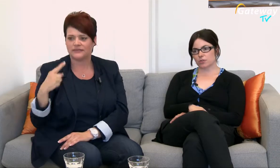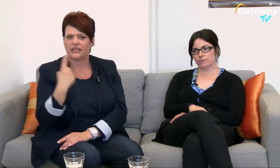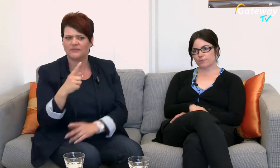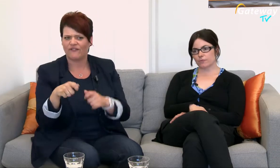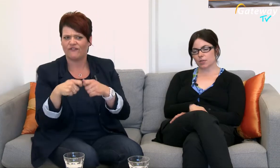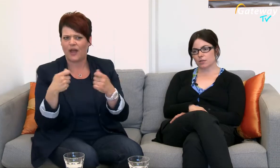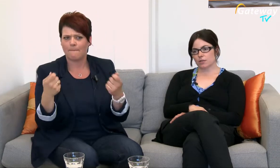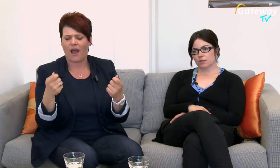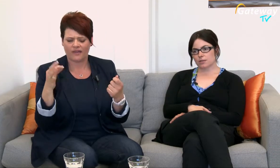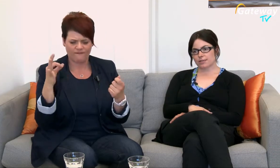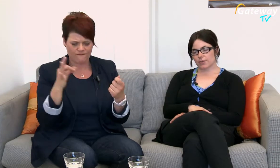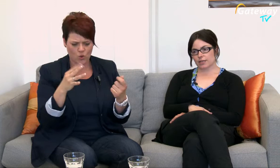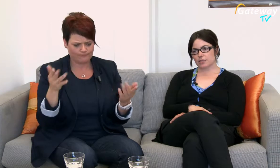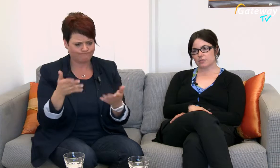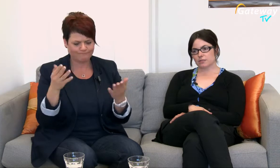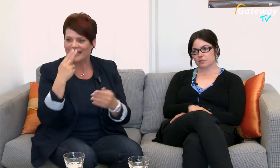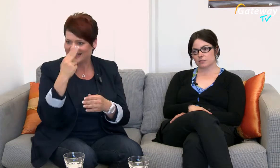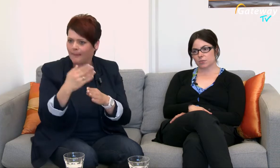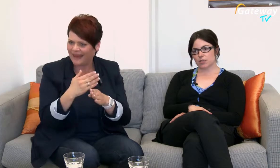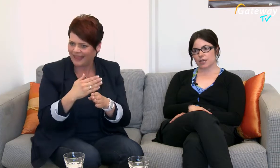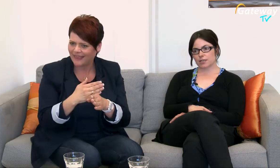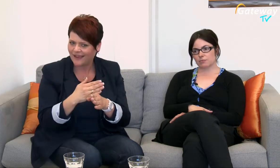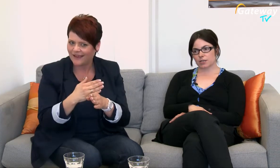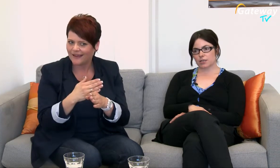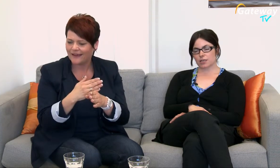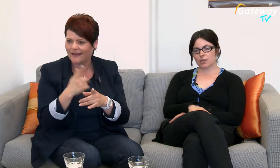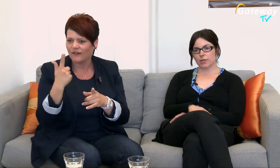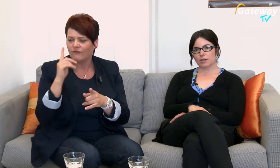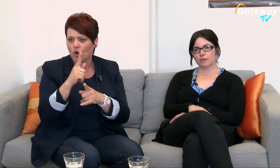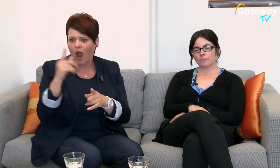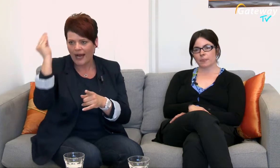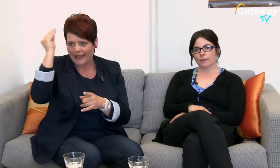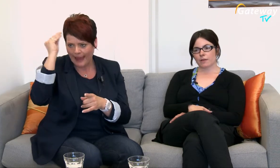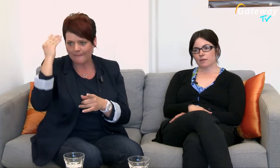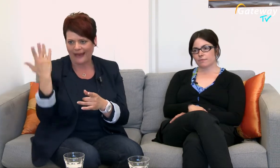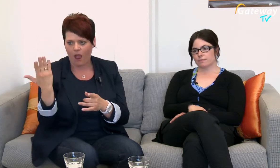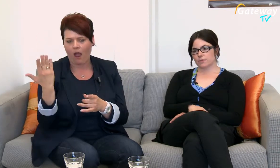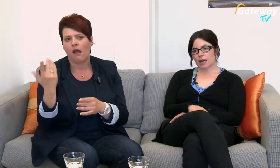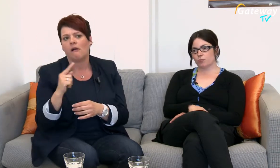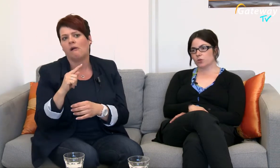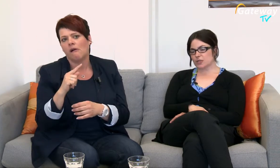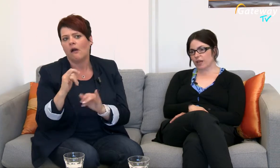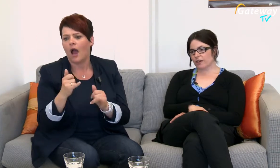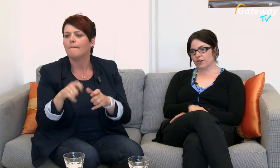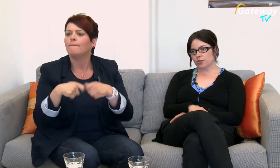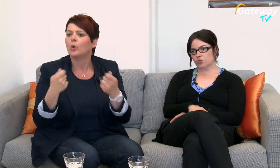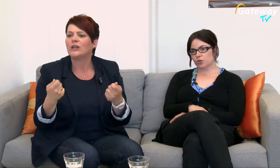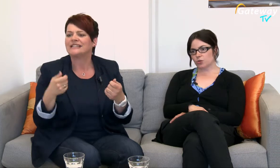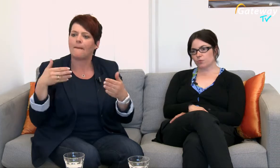Sehbehinderte und blinde Akademikerinnen und Akademiker Ja, Bündnis Barrierefreies Studium